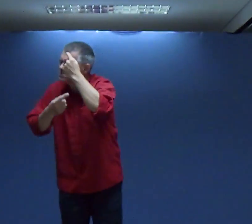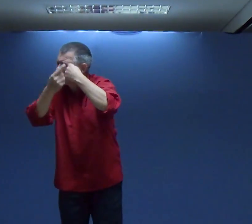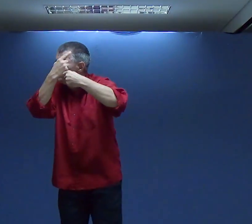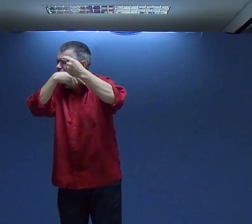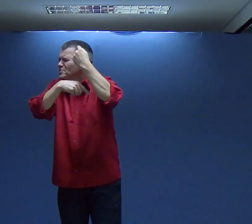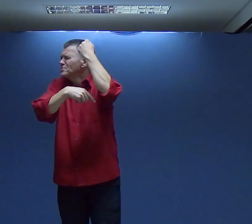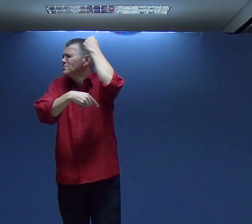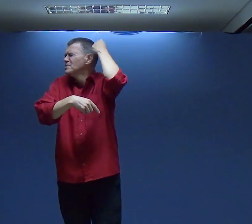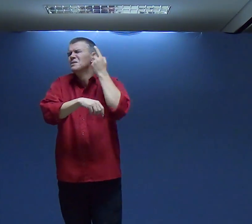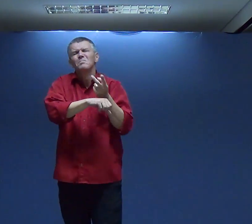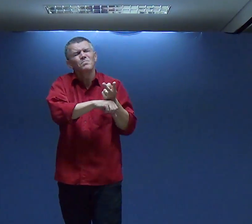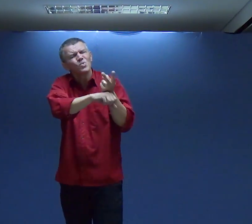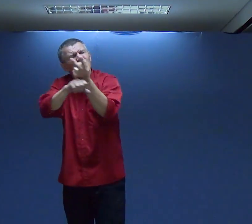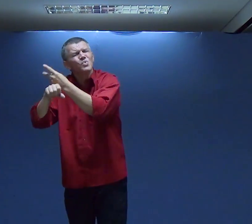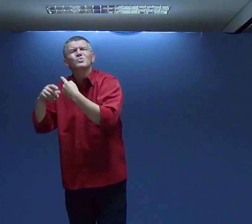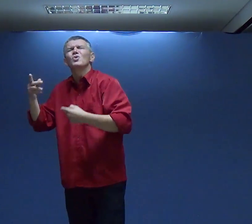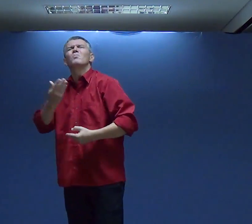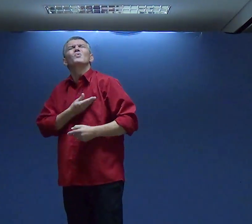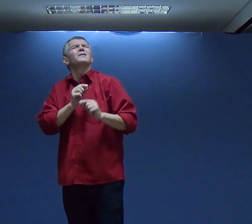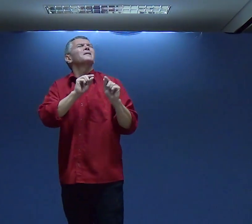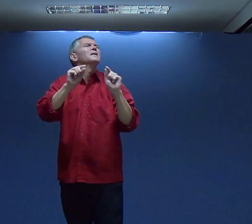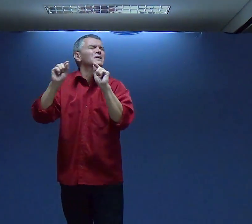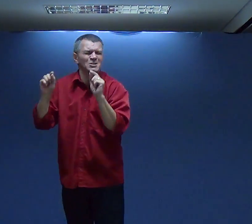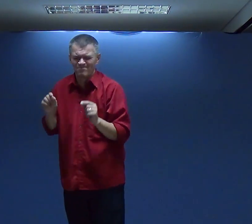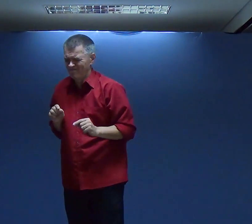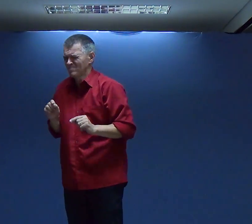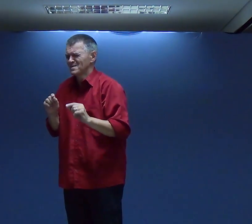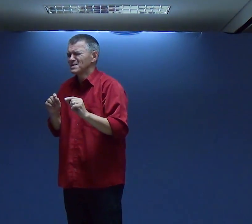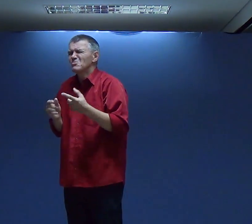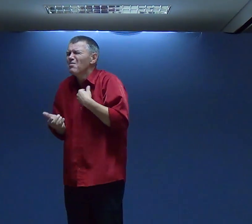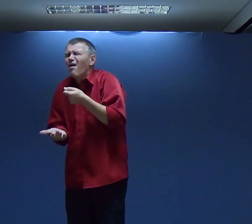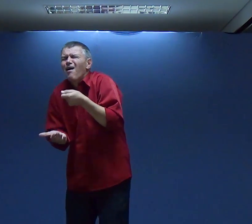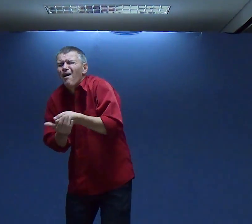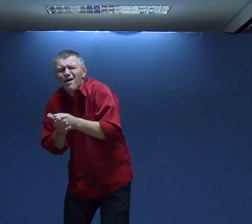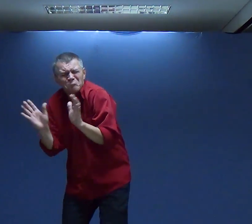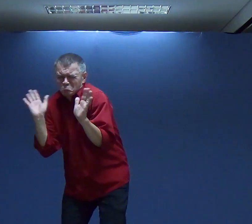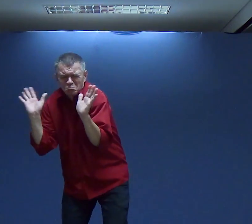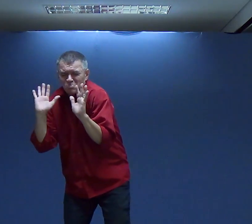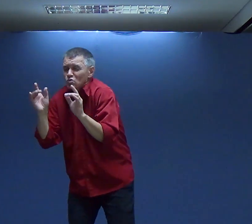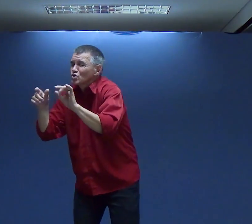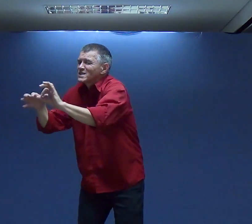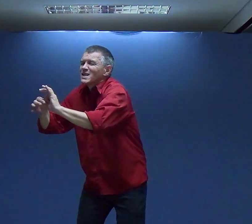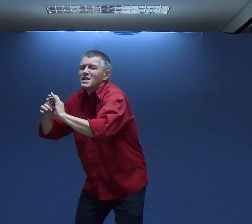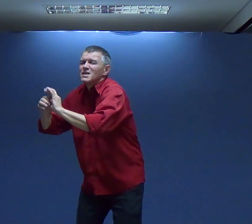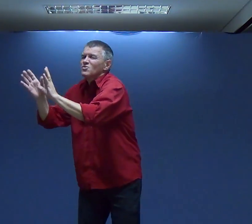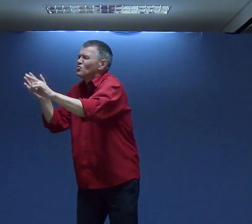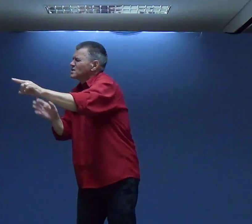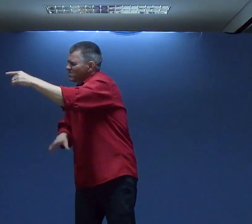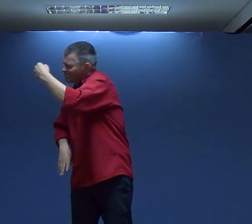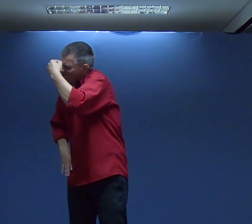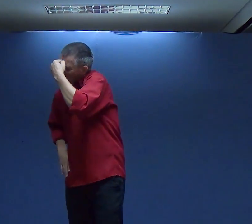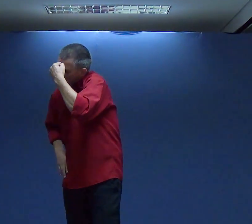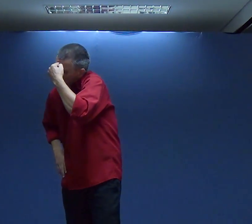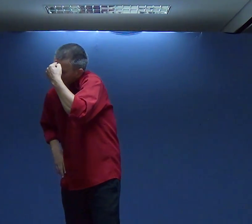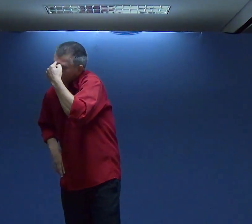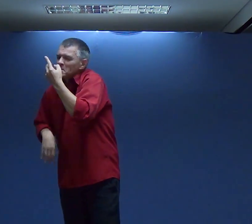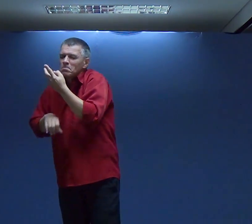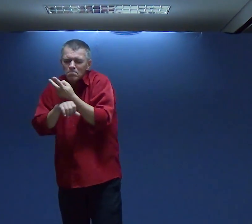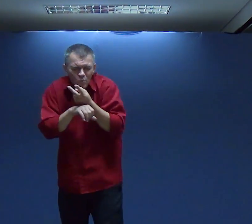Um Deles Possa Ser Lembrado De Algo Ou Alguém Que Os Magulou Isso Não É Uma Exigência Minha